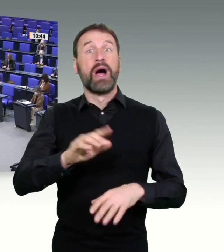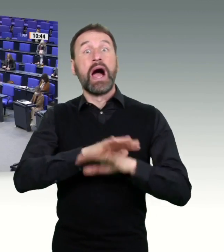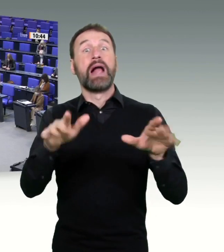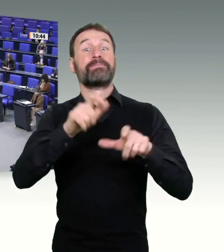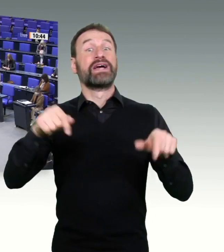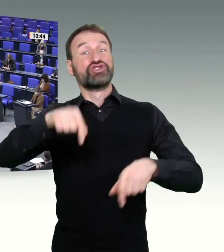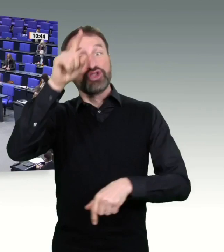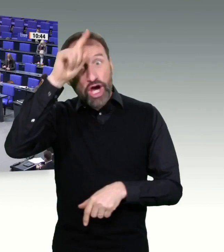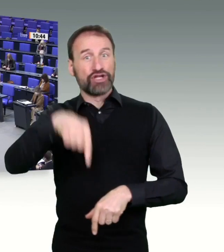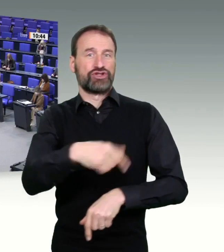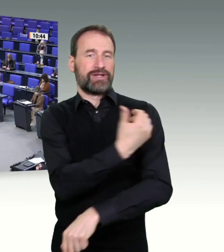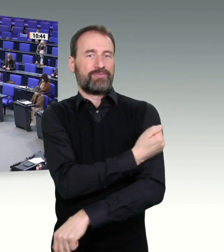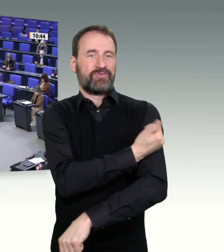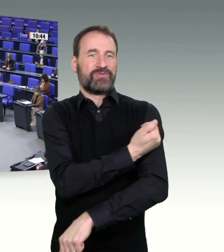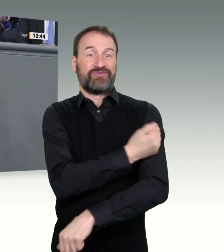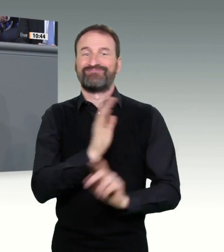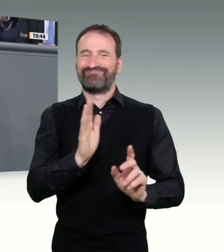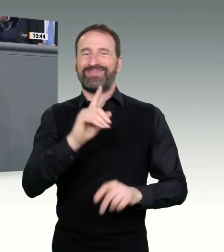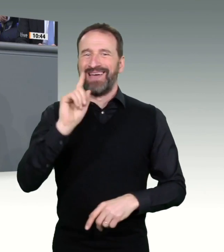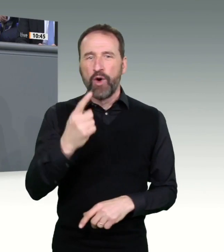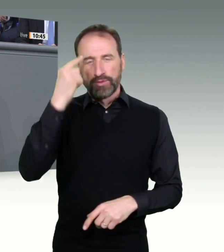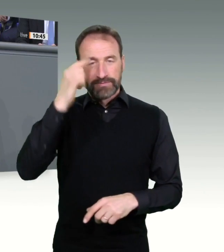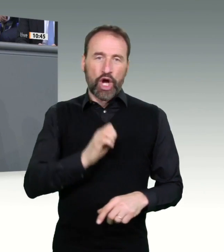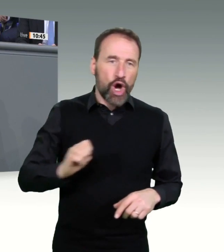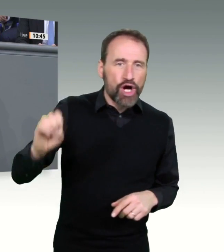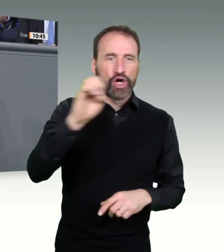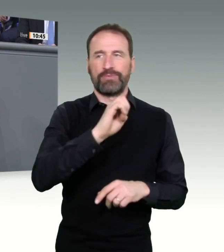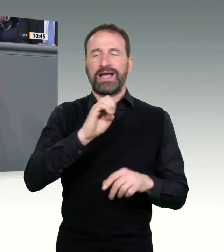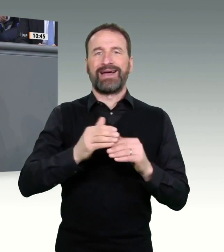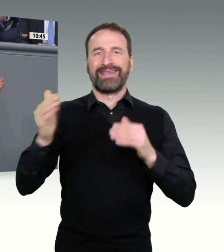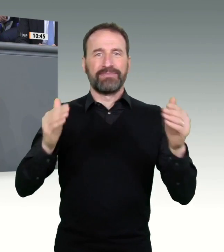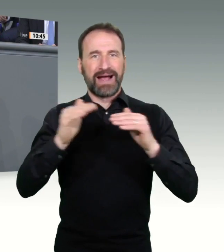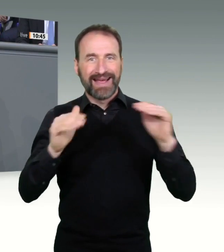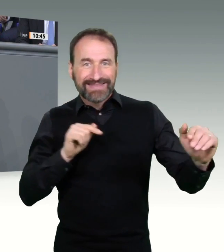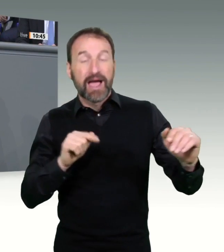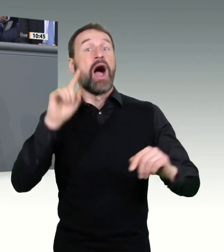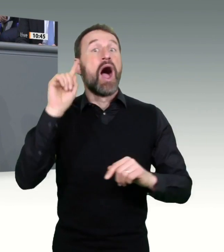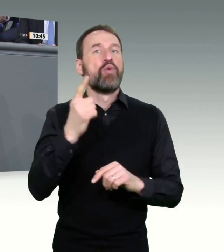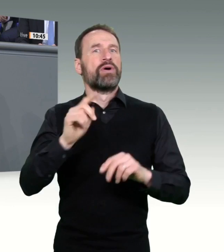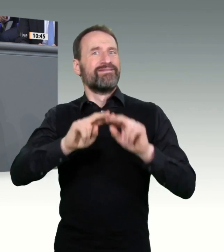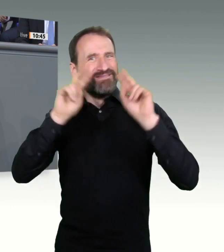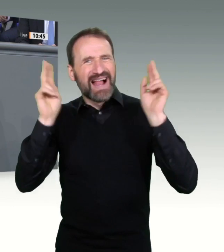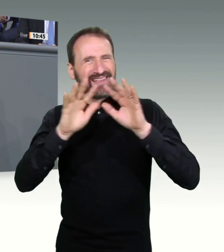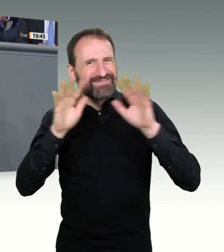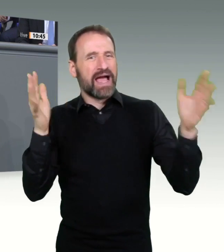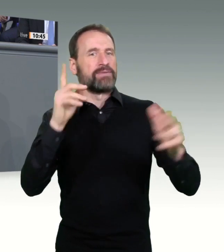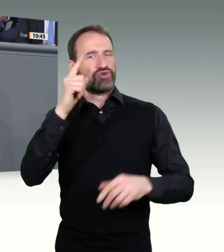in den Ländern des globalen Südens noch jahrelang auf Impfstoffe, und das Virus kommt in Form von Varianten zu uns zurück.